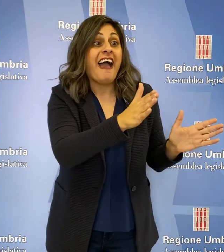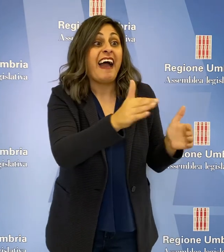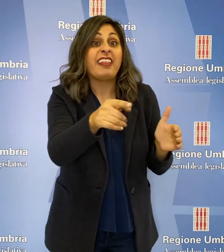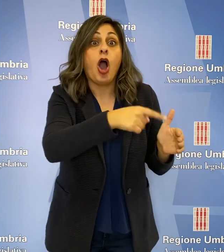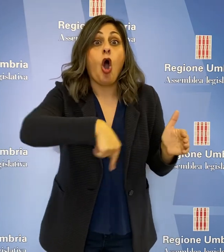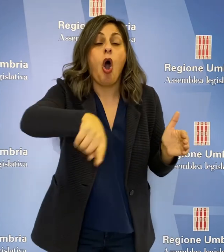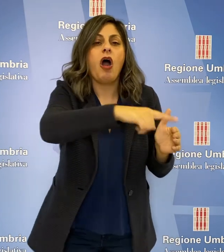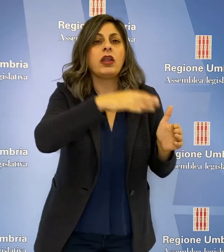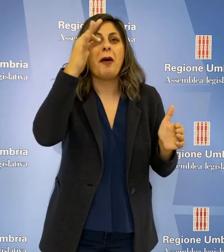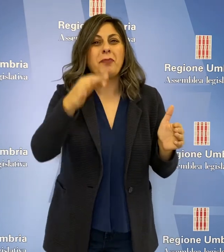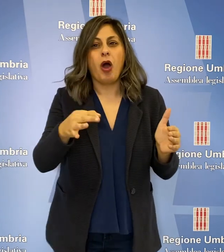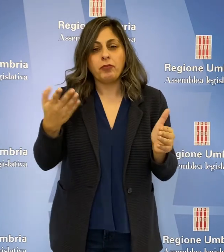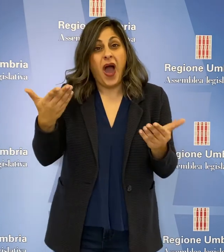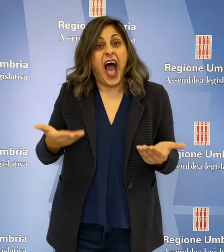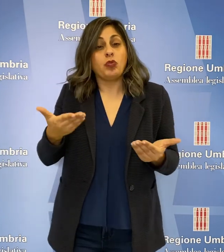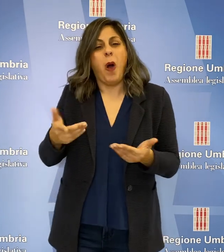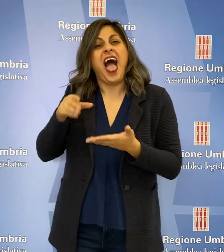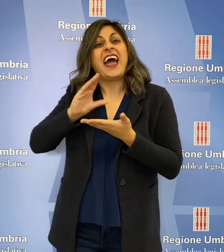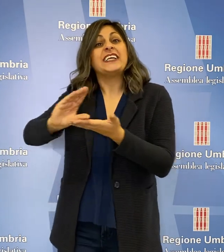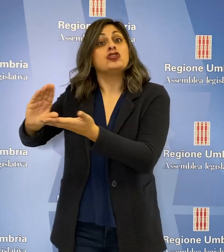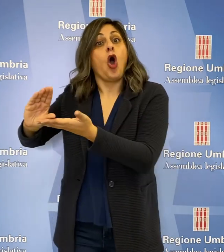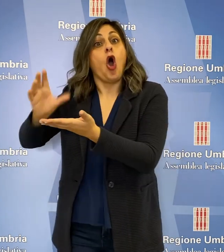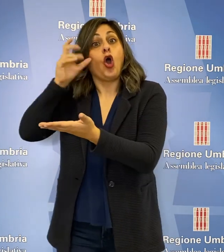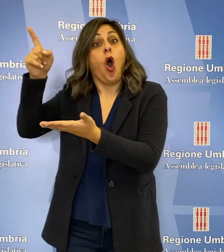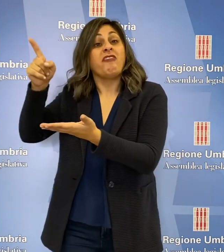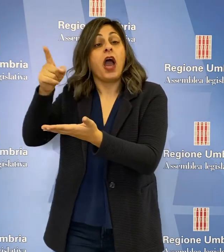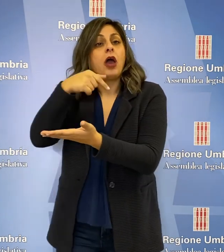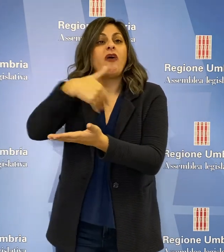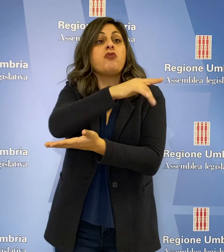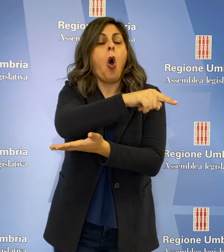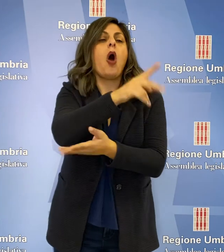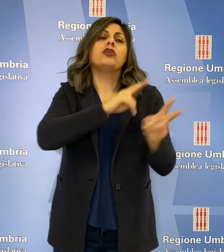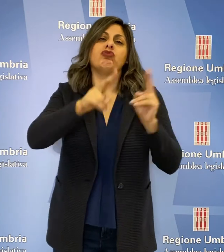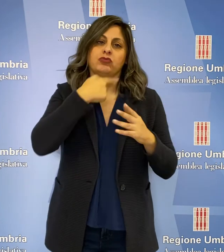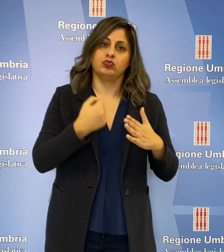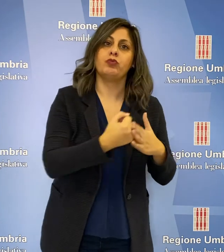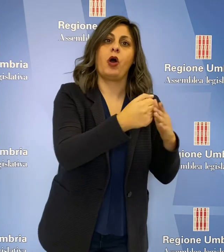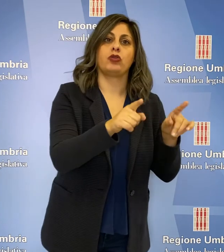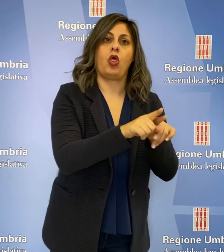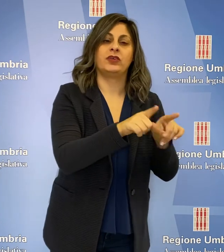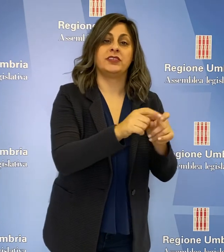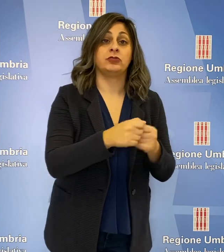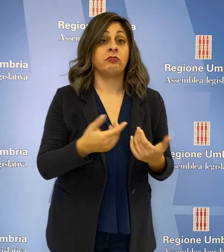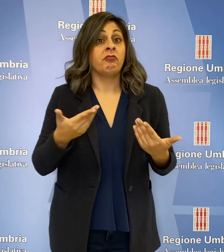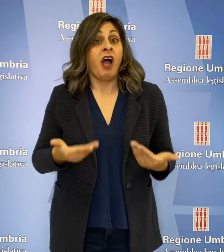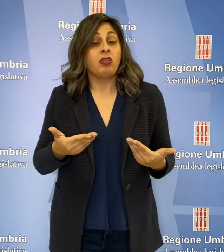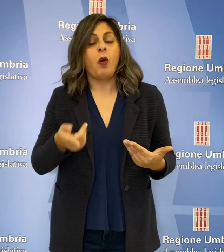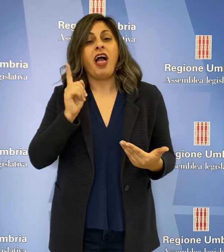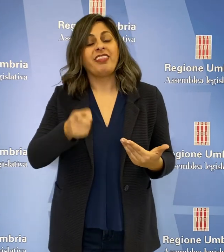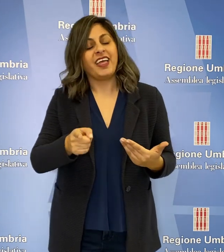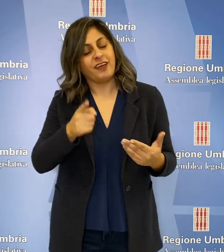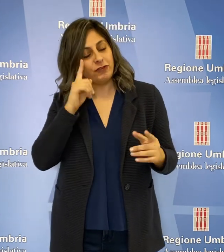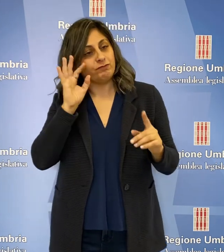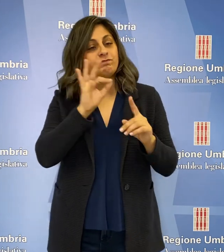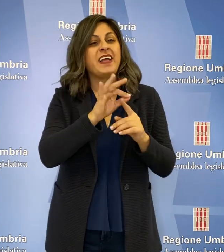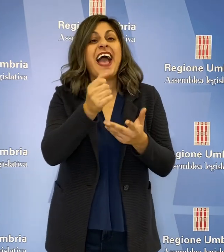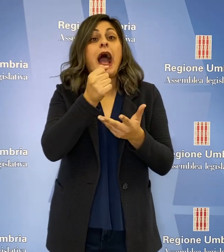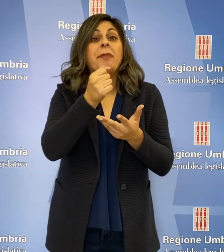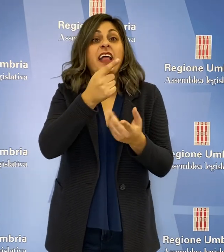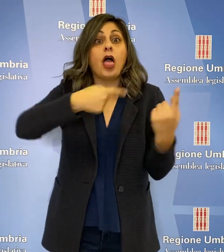di categorie fuori da forme di ristoro da parte del Governo. Oggi c'è necessità di favorire il capitale